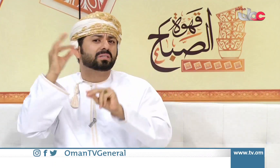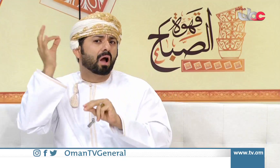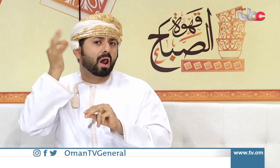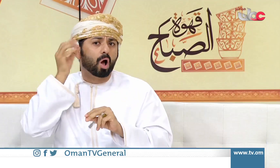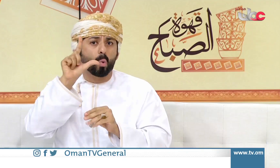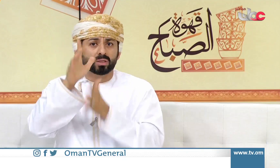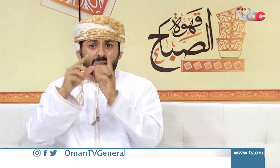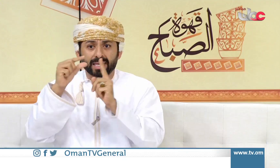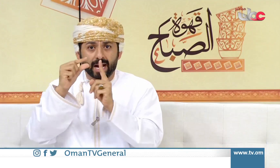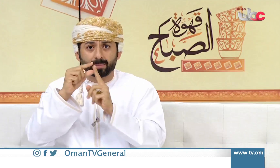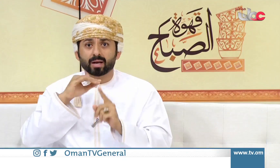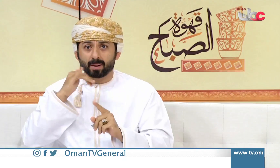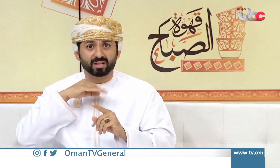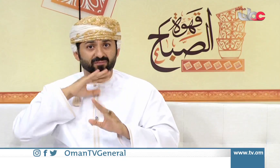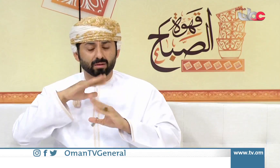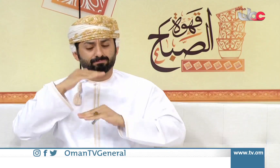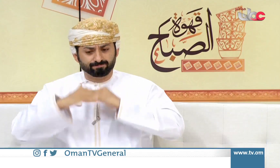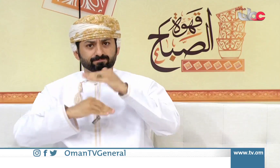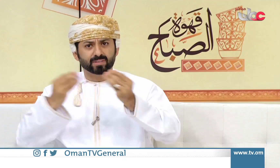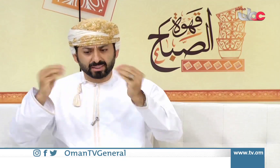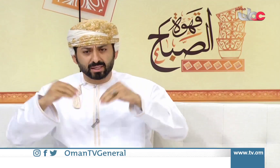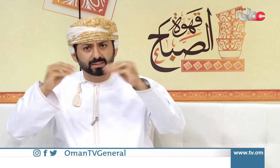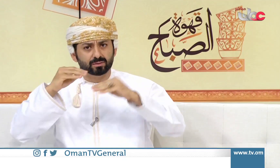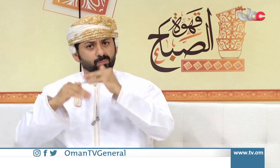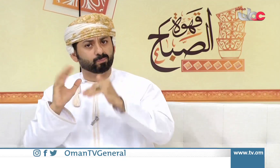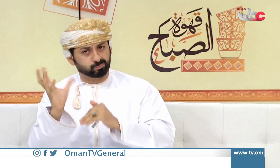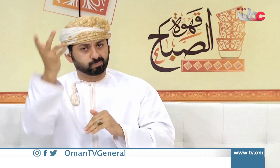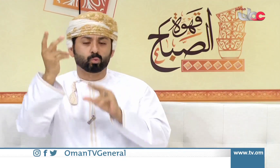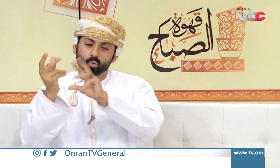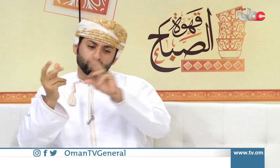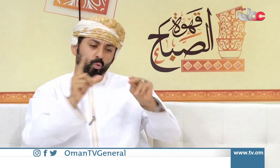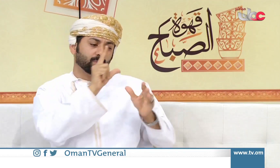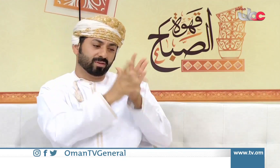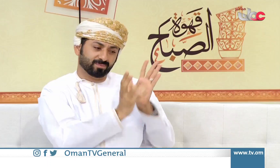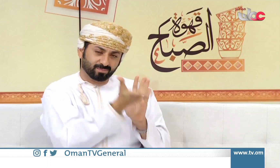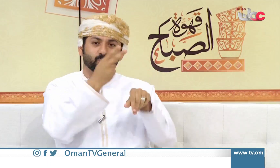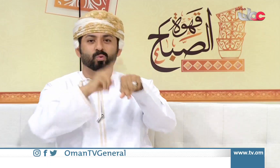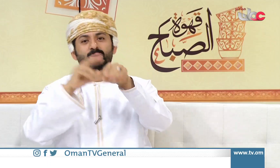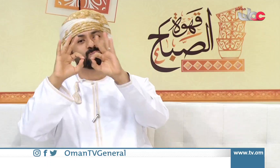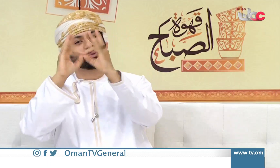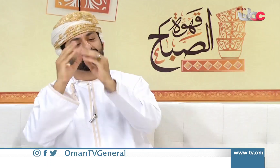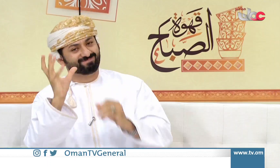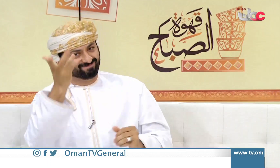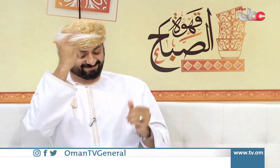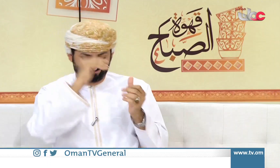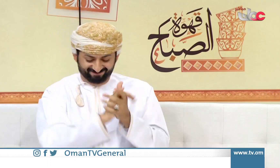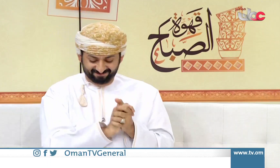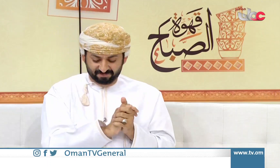نفس ما يتعلمه السامعون من لغات لذلك الأصم لا بد أن يطور نفسه في لغة الإشارية سواء